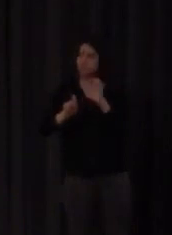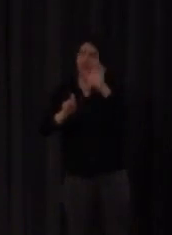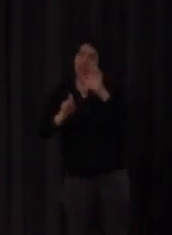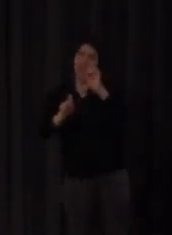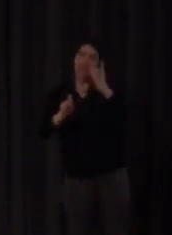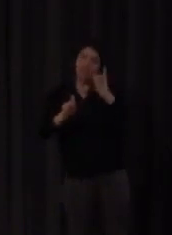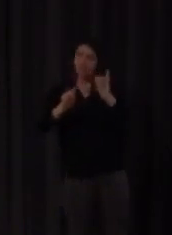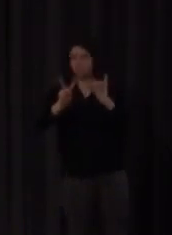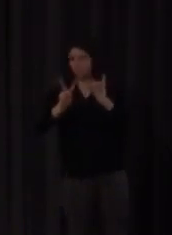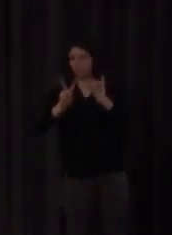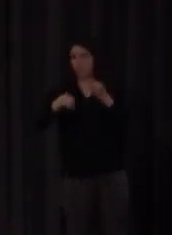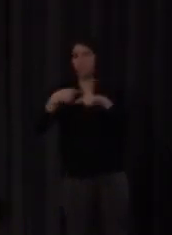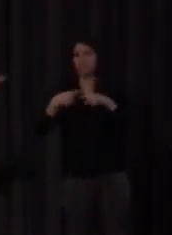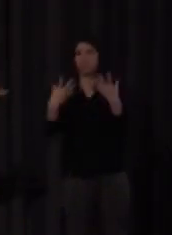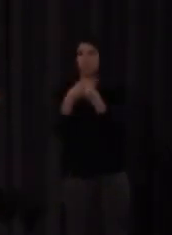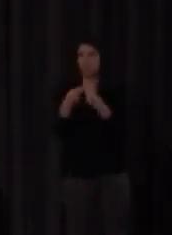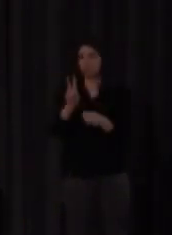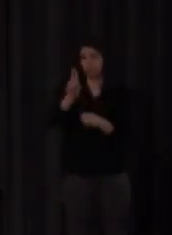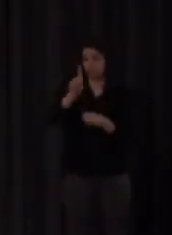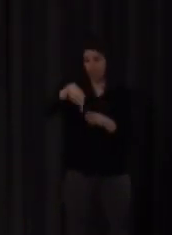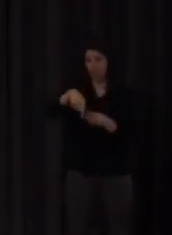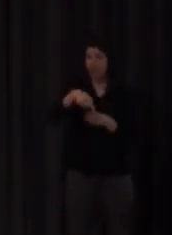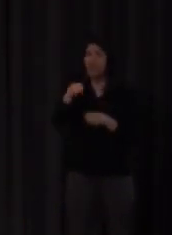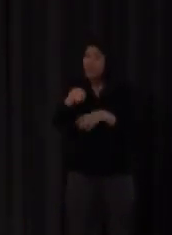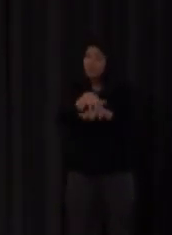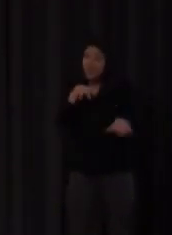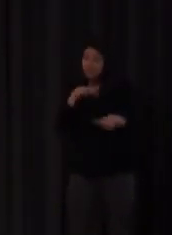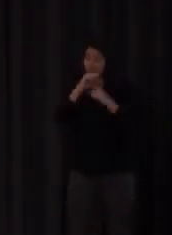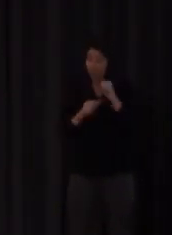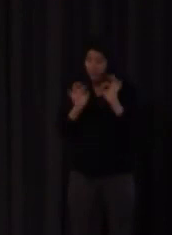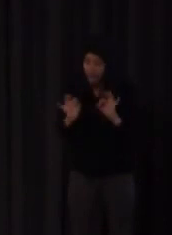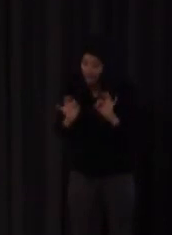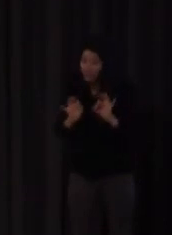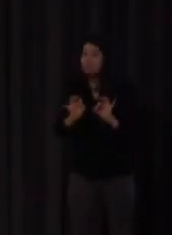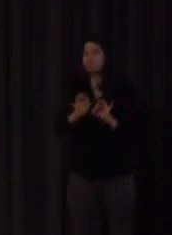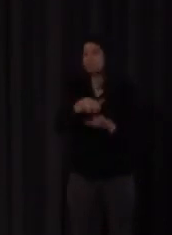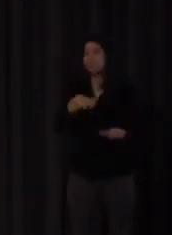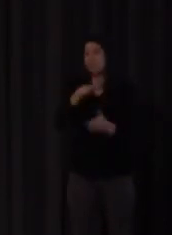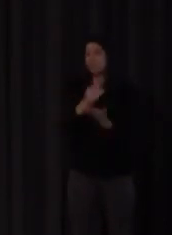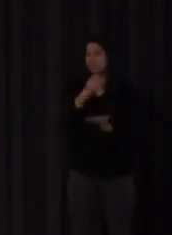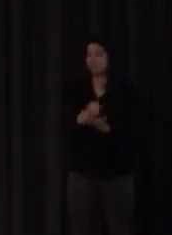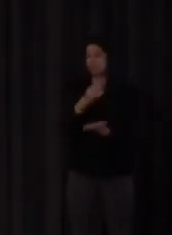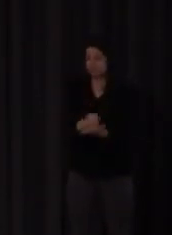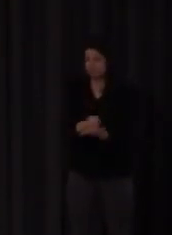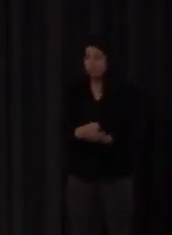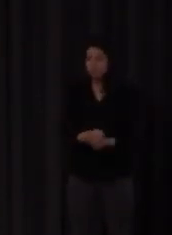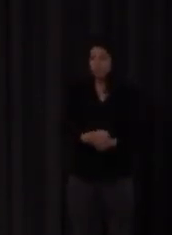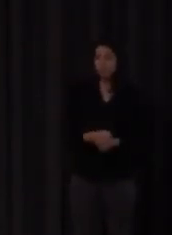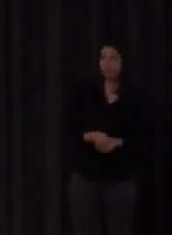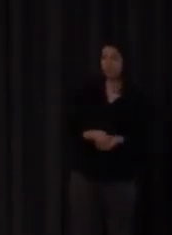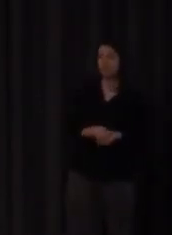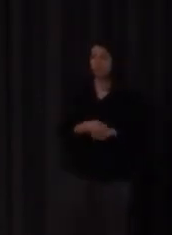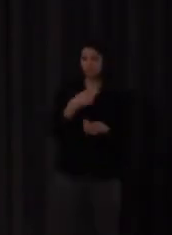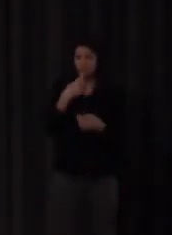EI juntos estos son el mayor número de acierto en consonancia con otras investigaciones las orientaciones cuando son